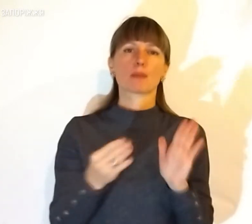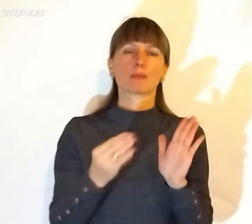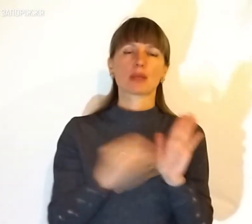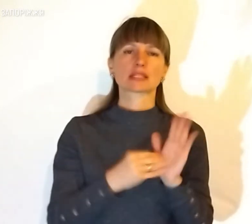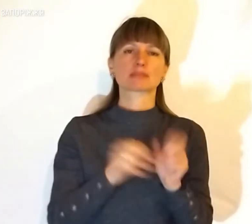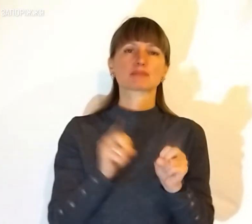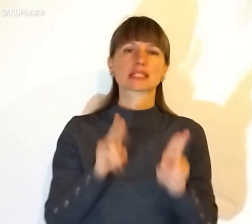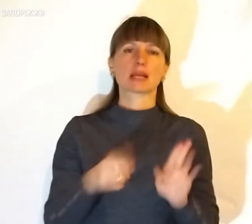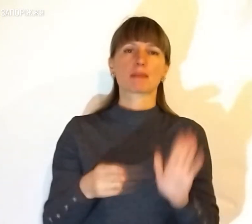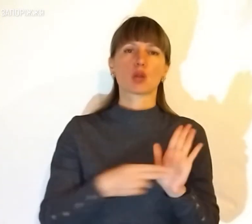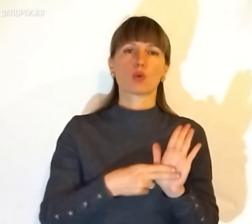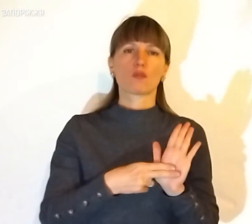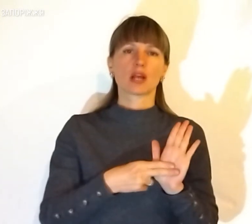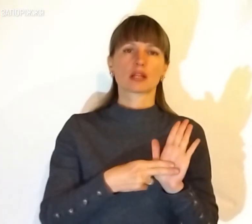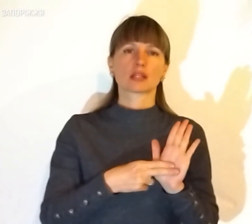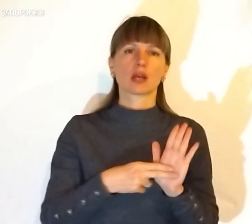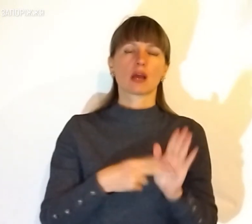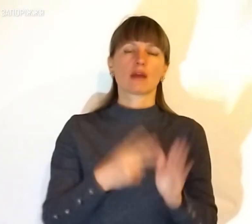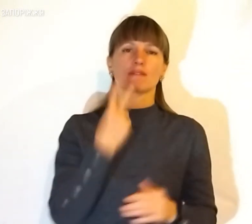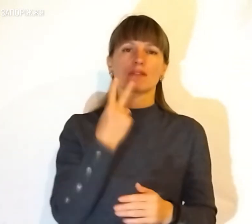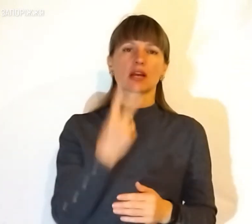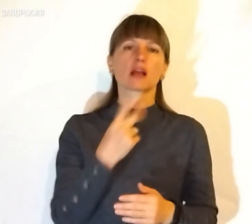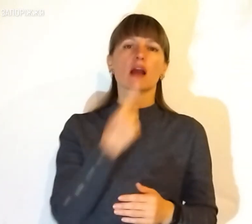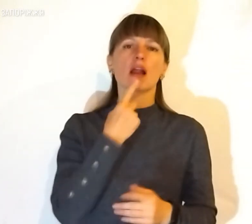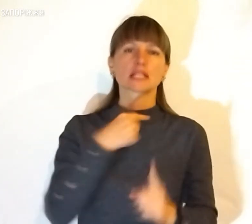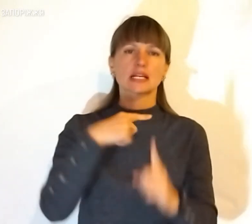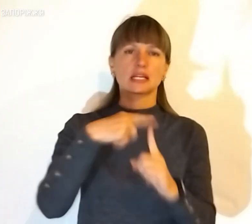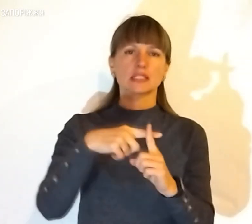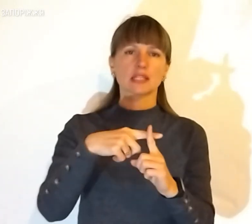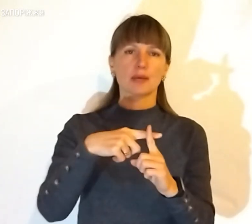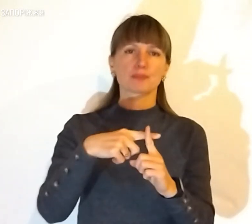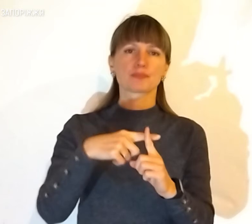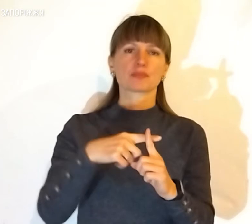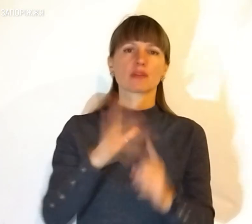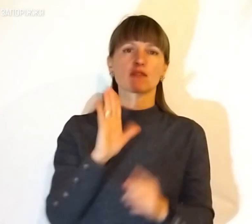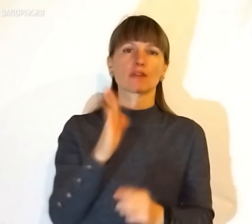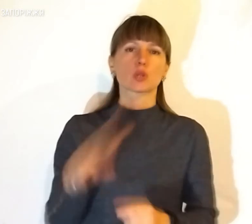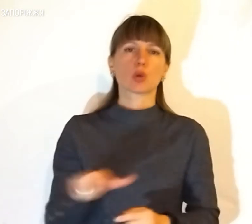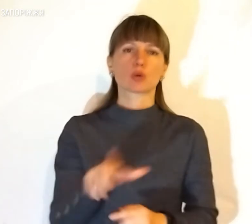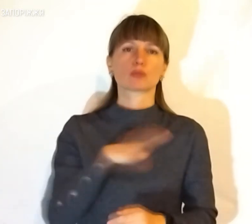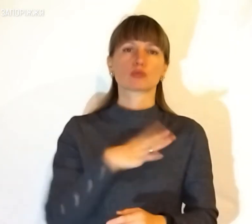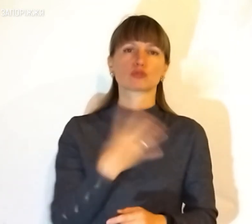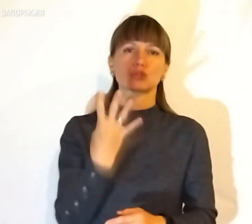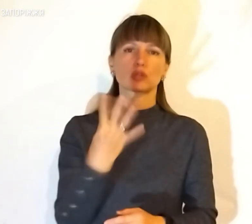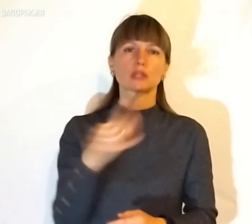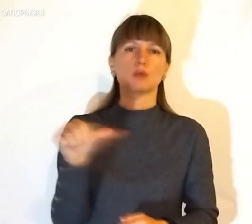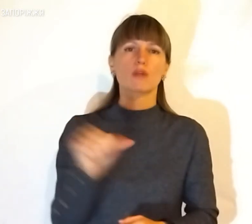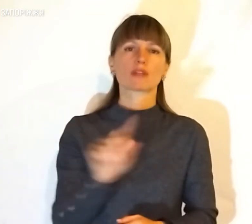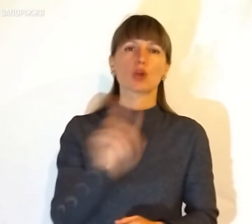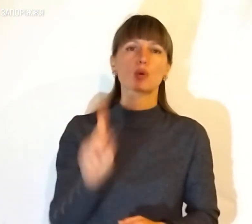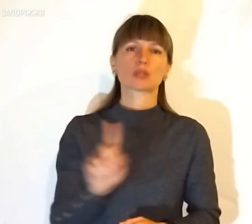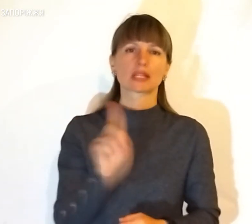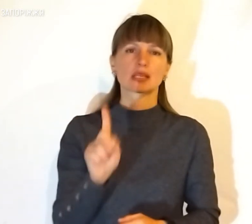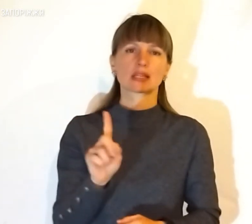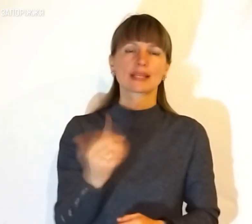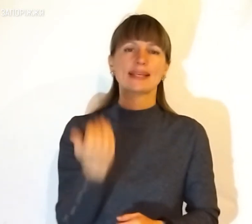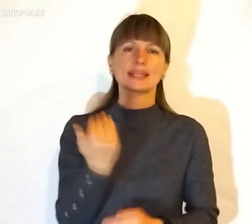позначені спеціальні маркування у вигляді червоного хреста. В дорозі люди були 4,5 години. Їх